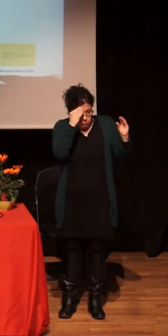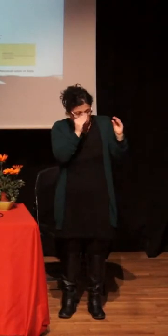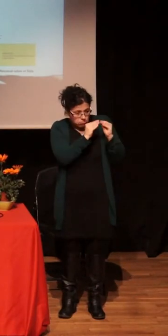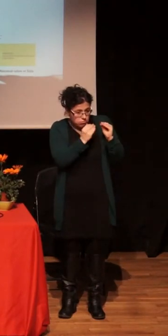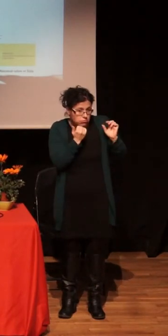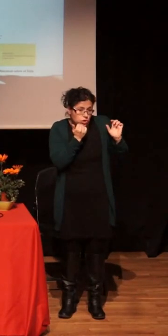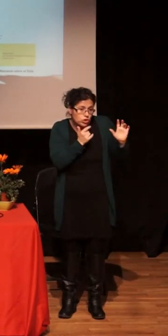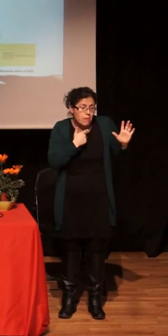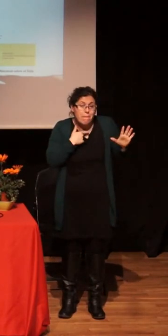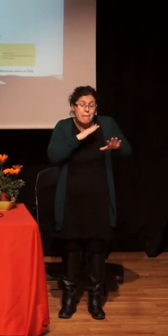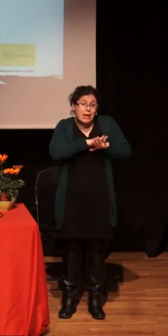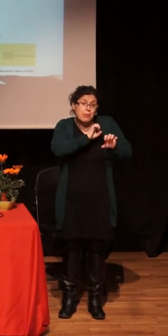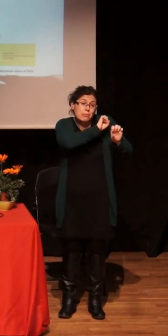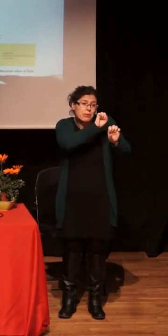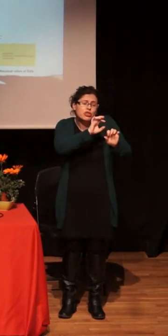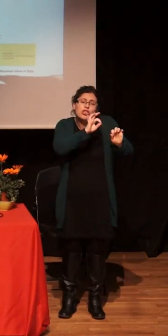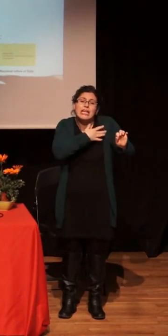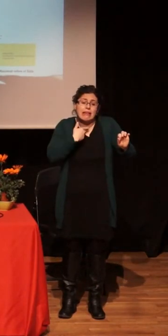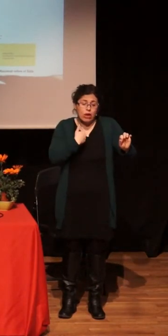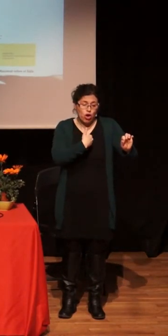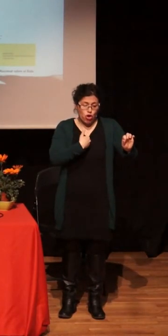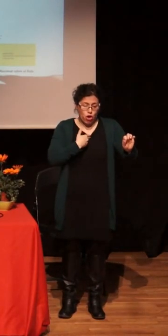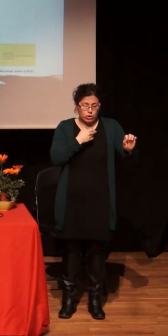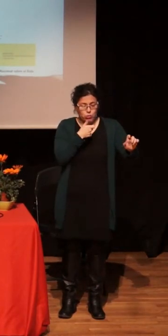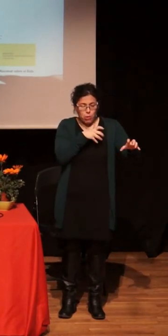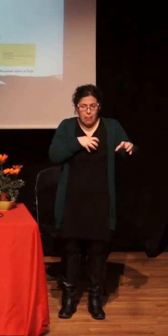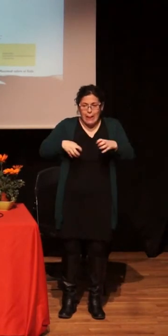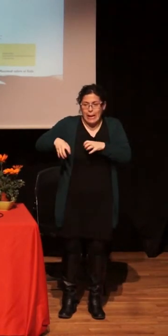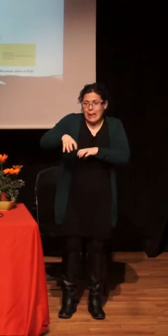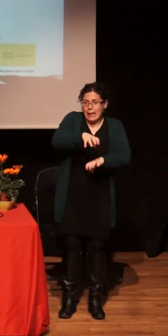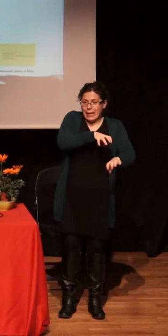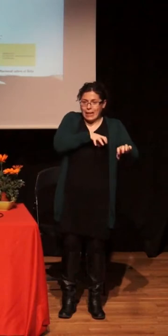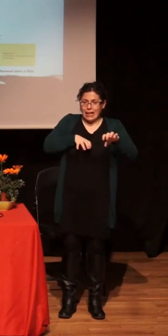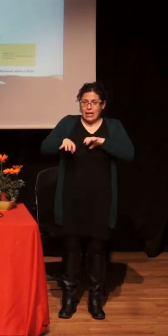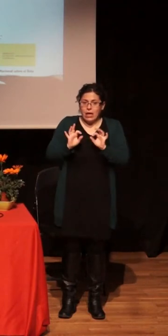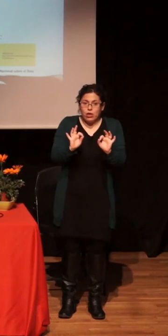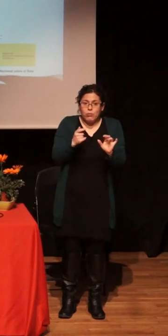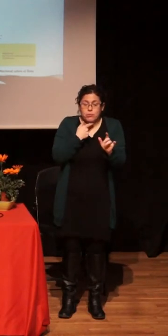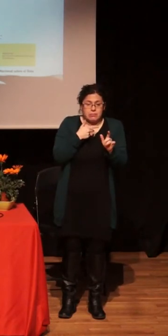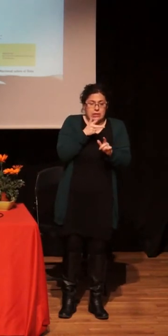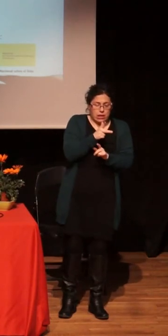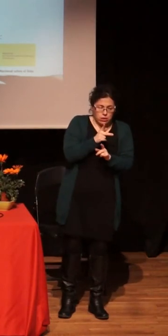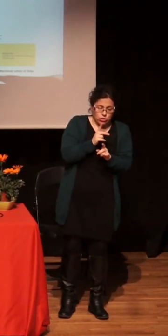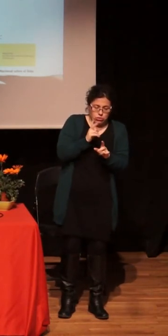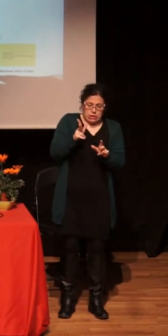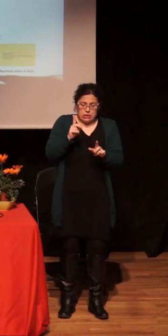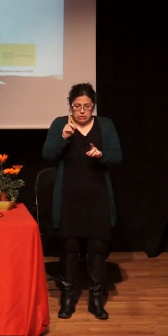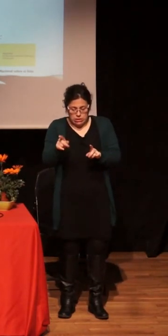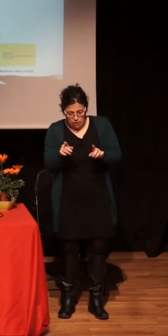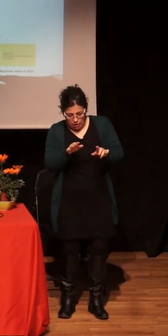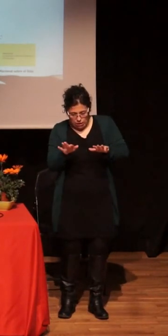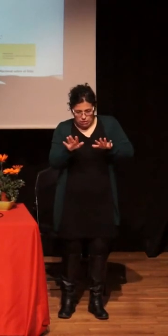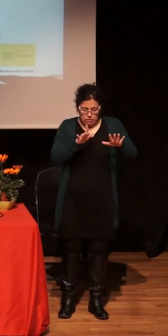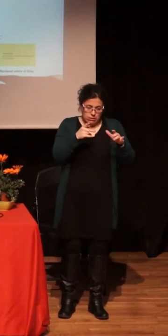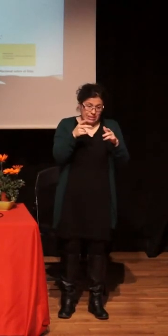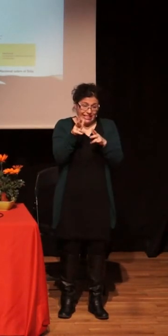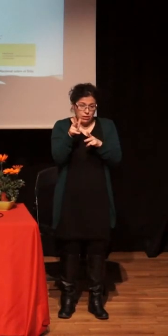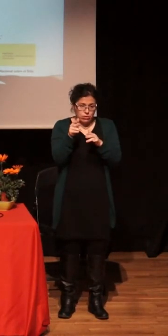reparto de roles y deja perfectamente la cuestión de derechos o no derechos en un lugar absolutamente secundario. Y eso